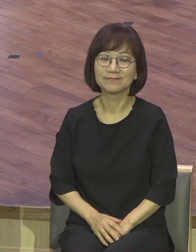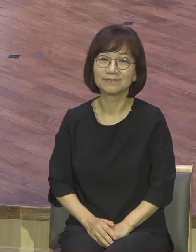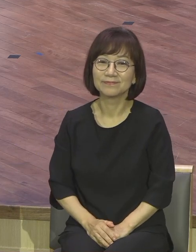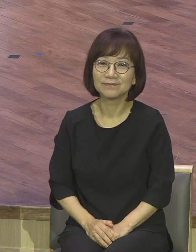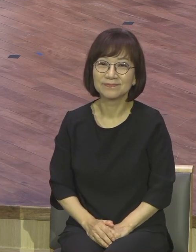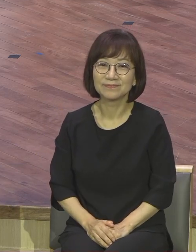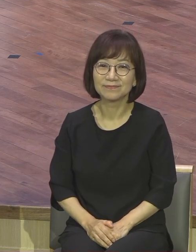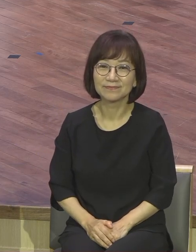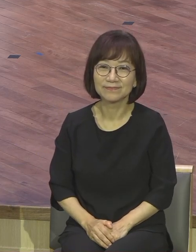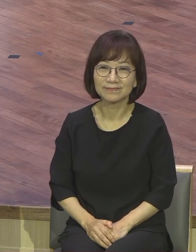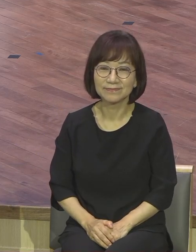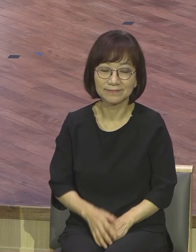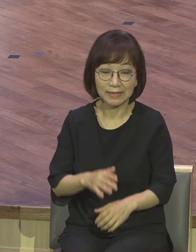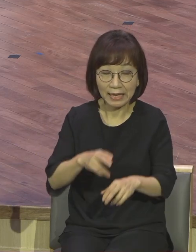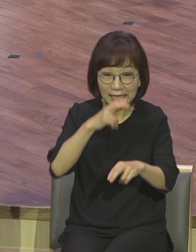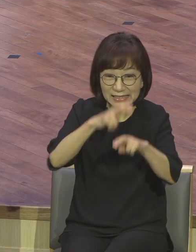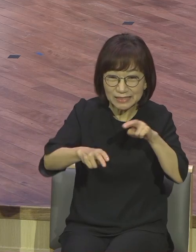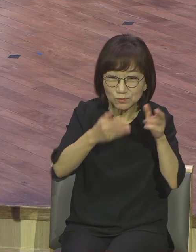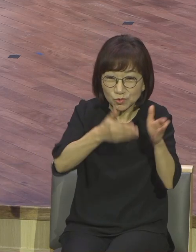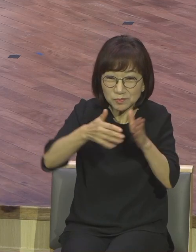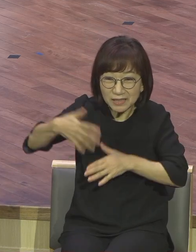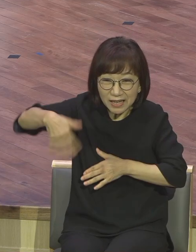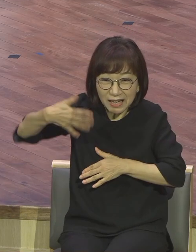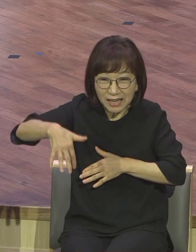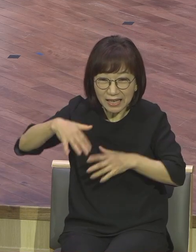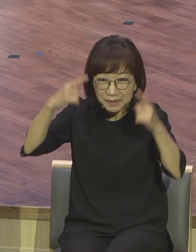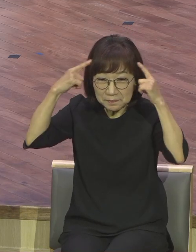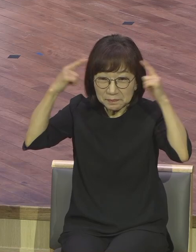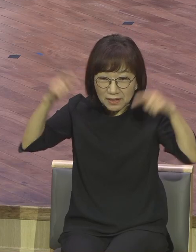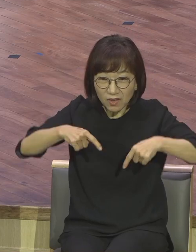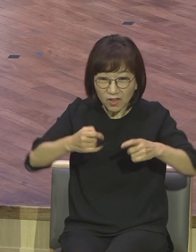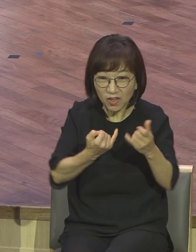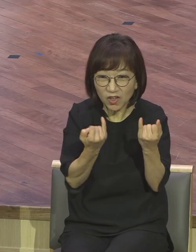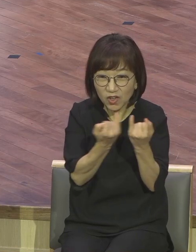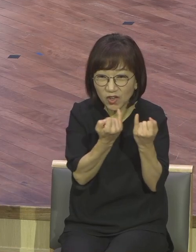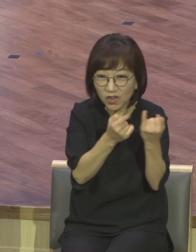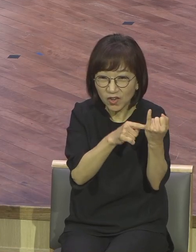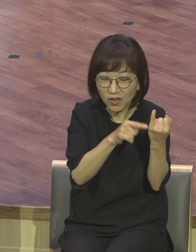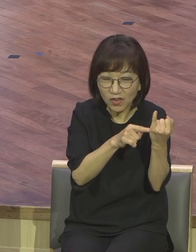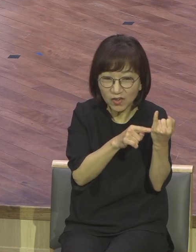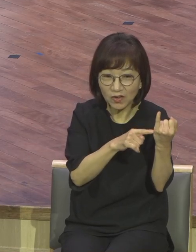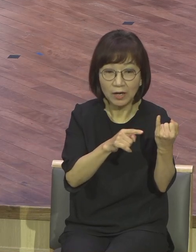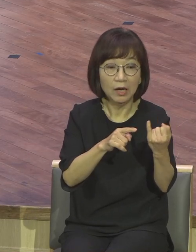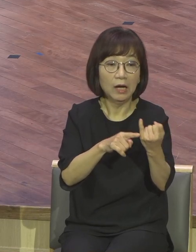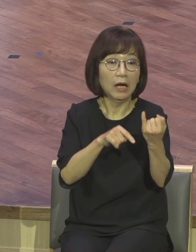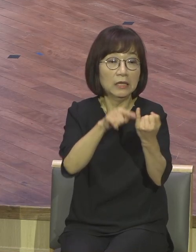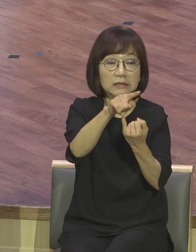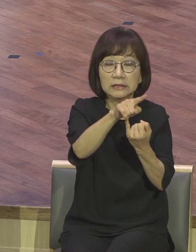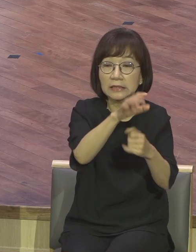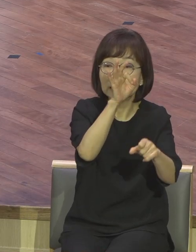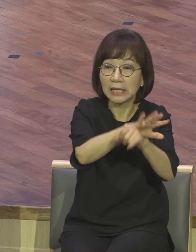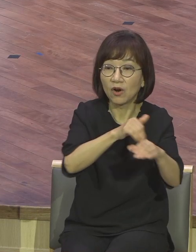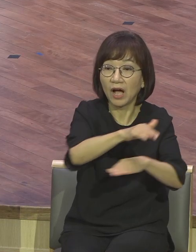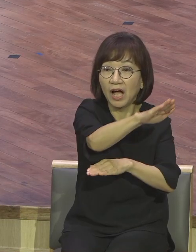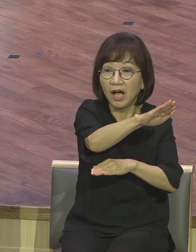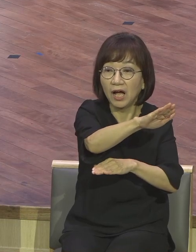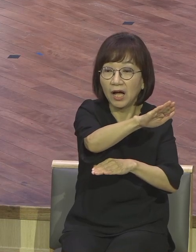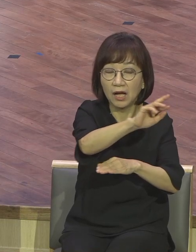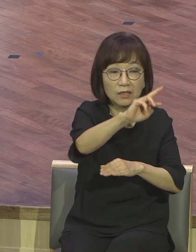기름을 준비하지 못했던 미르나 처녀들이 신랑이 온 후에 기름을 그렇게 준비하러 갔다가 다시 오니까 이미